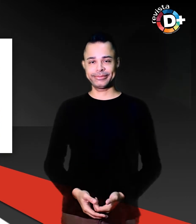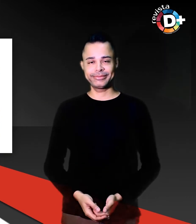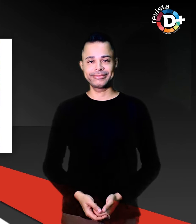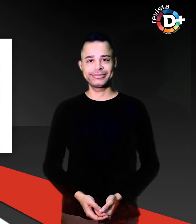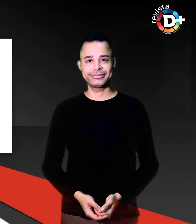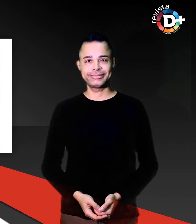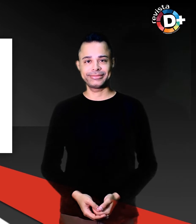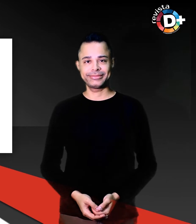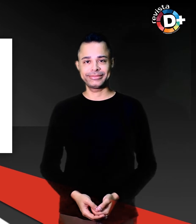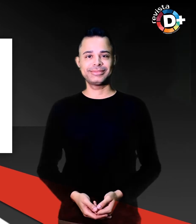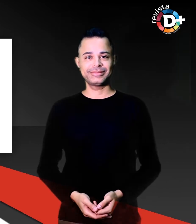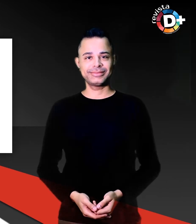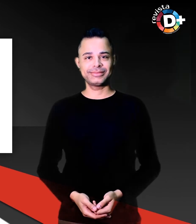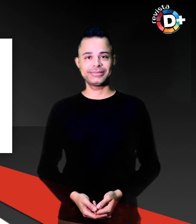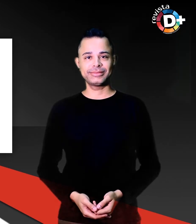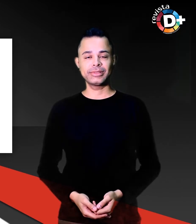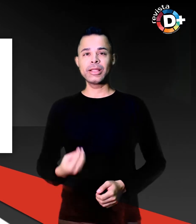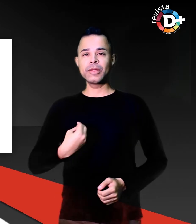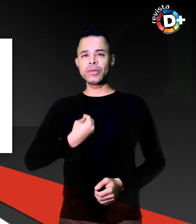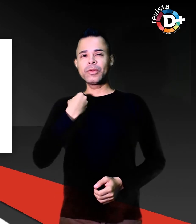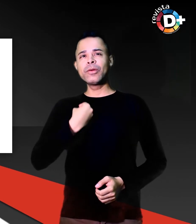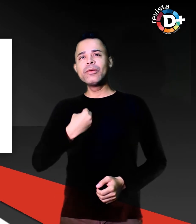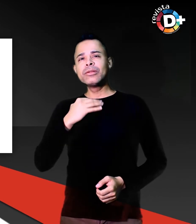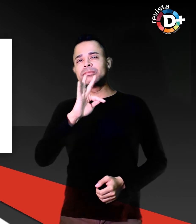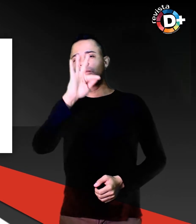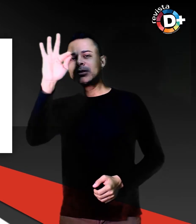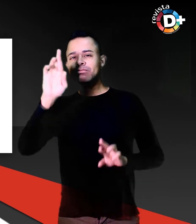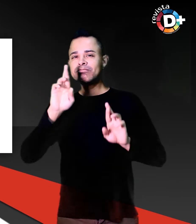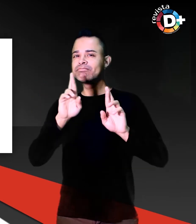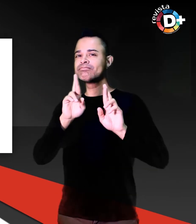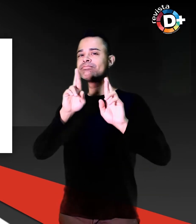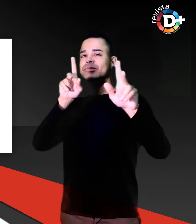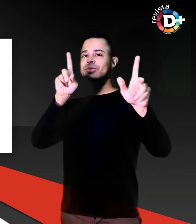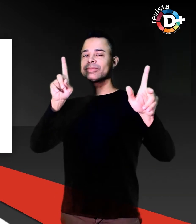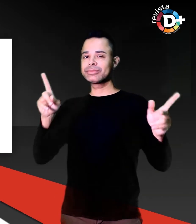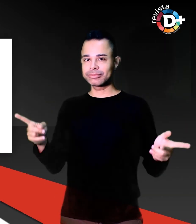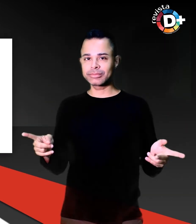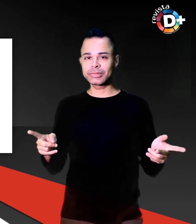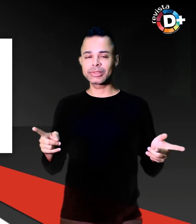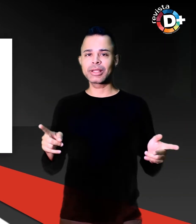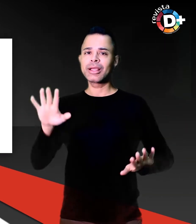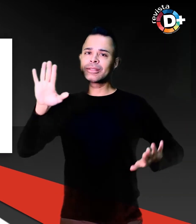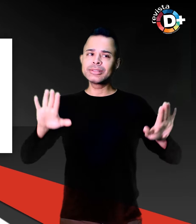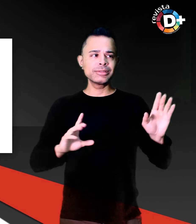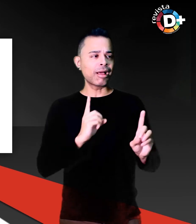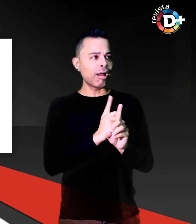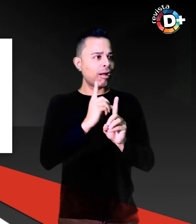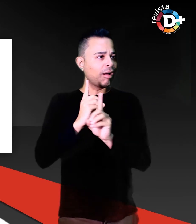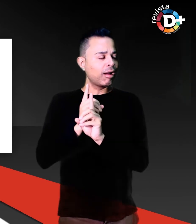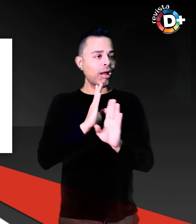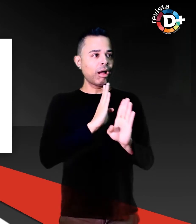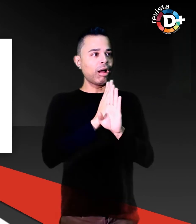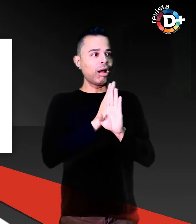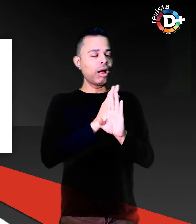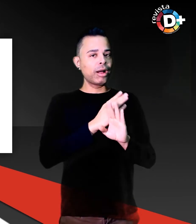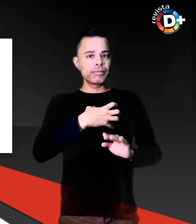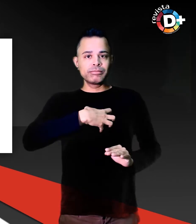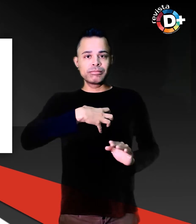A vida por outro ângulo Se com pequenas descobertas o nosso mundo já parece estar ao contrário